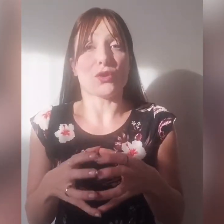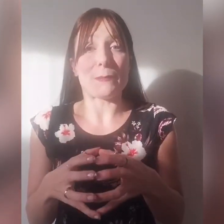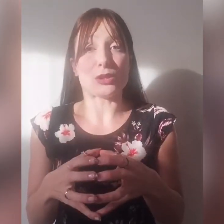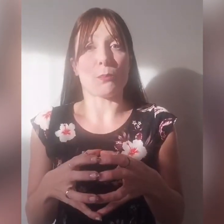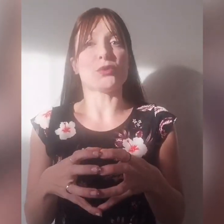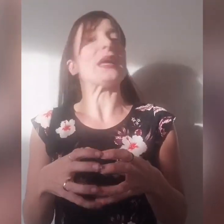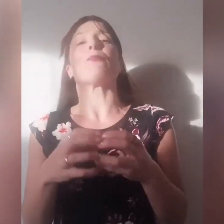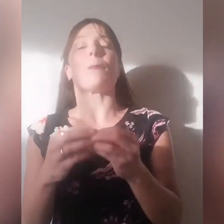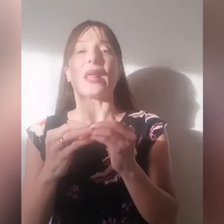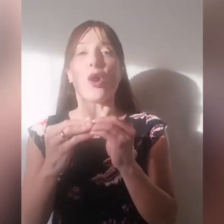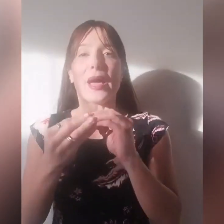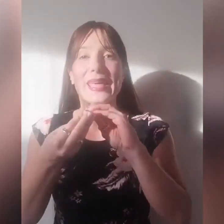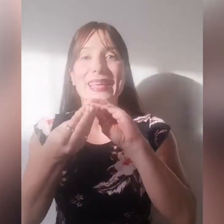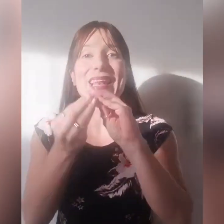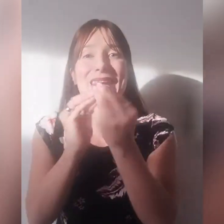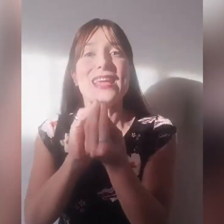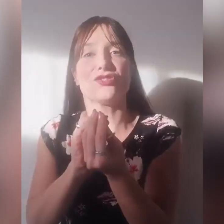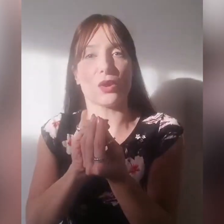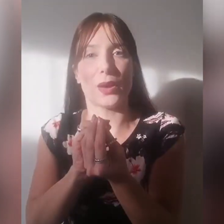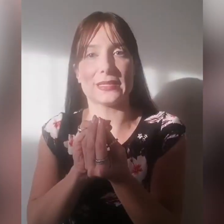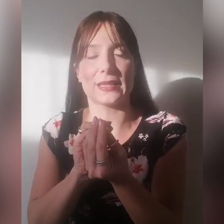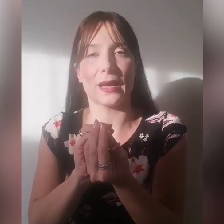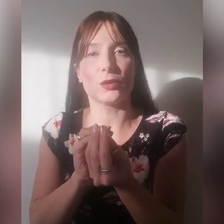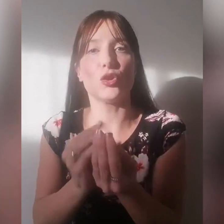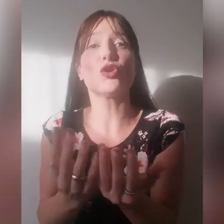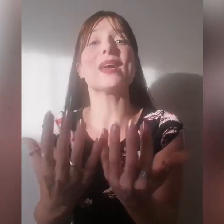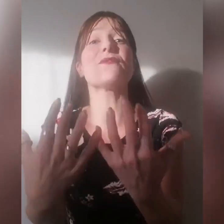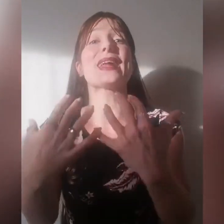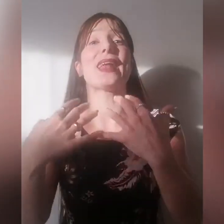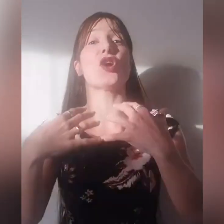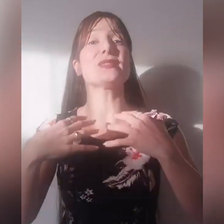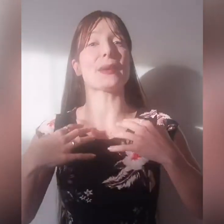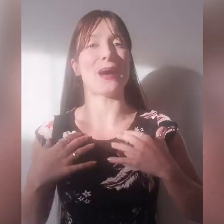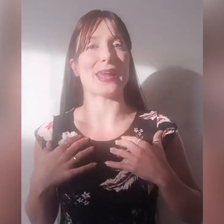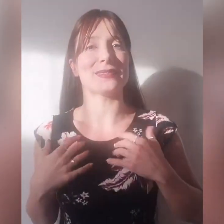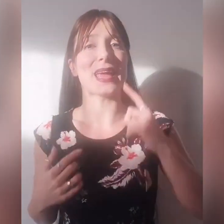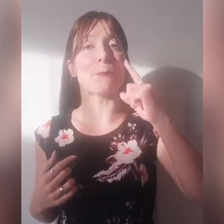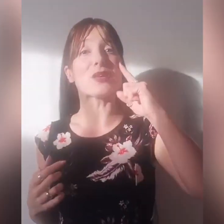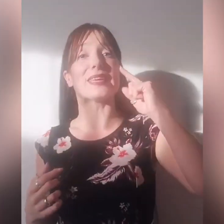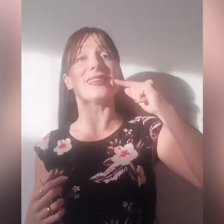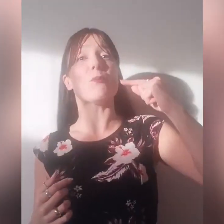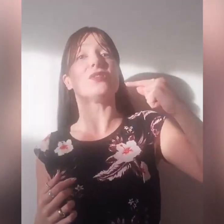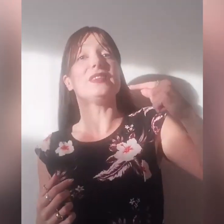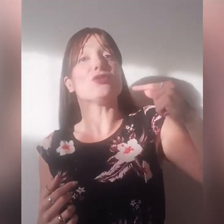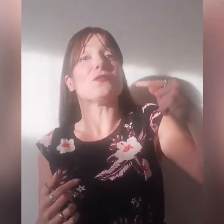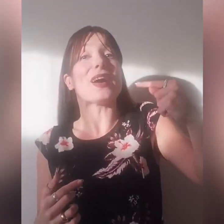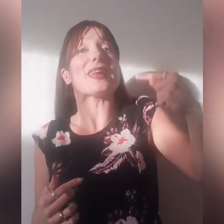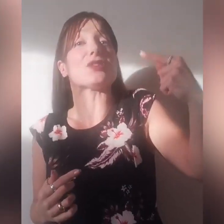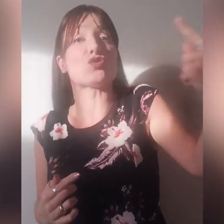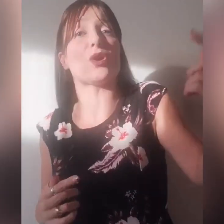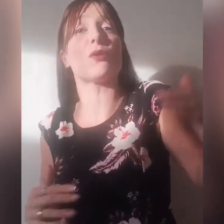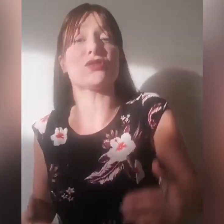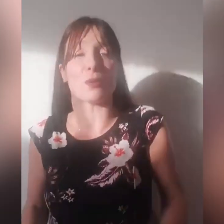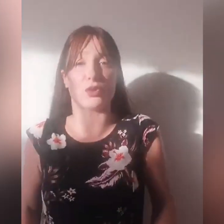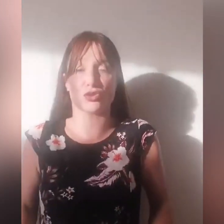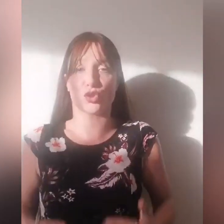vorrebbe troppo tempo, però la legge è questa, noi dobbiamo fare la nostra parte e poi chiediamo a Dio di fare la sua, noi facciamo il nostro